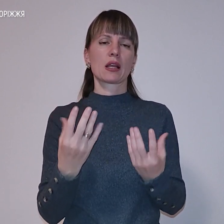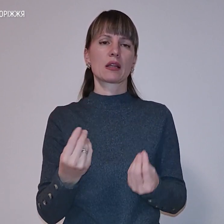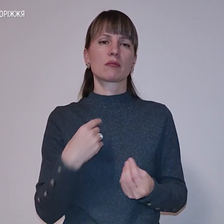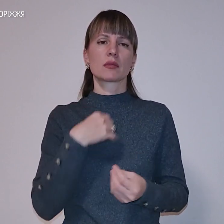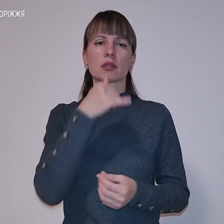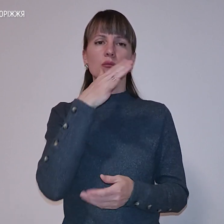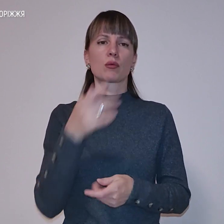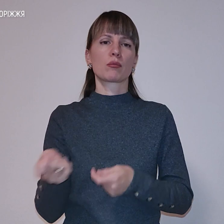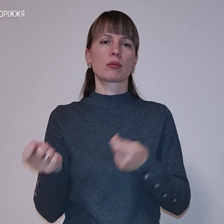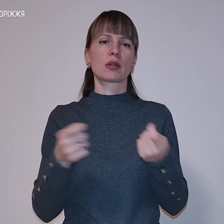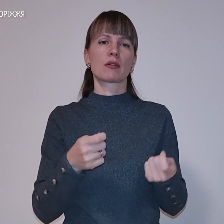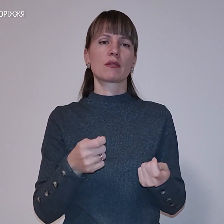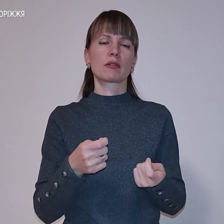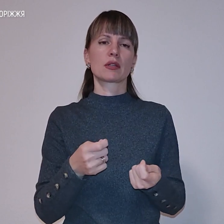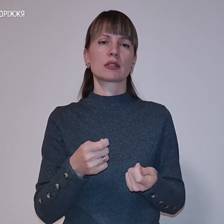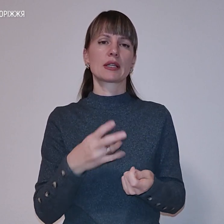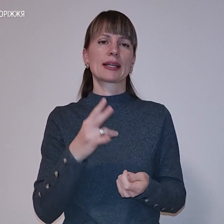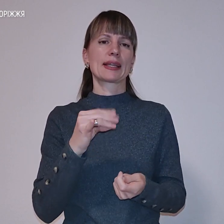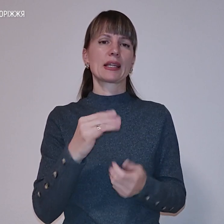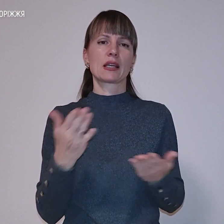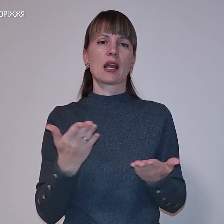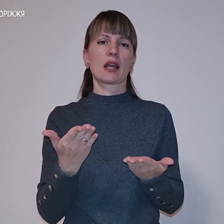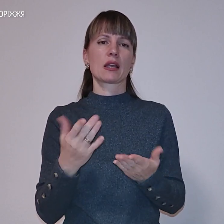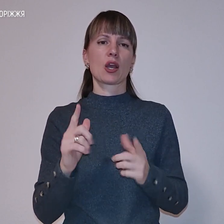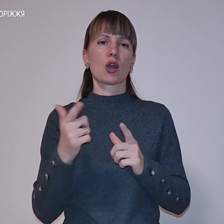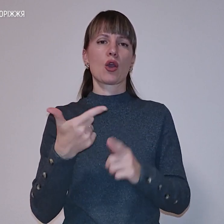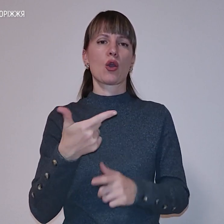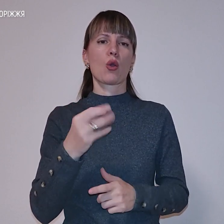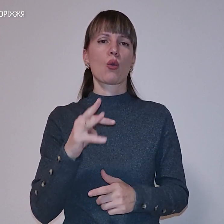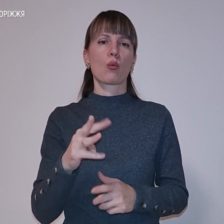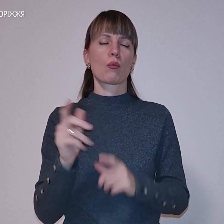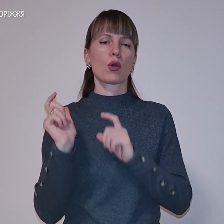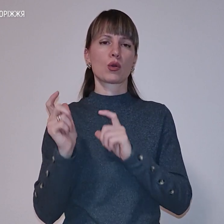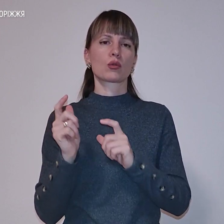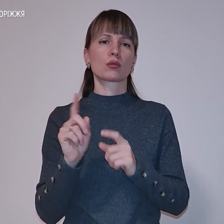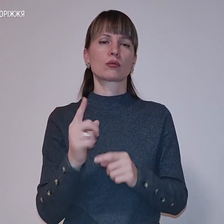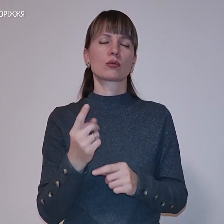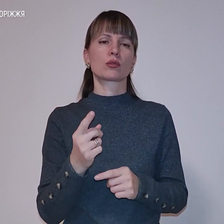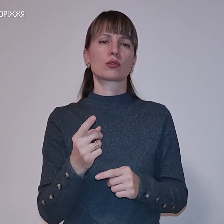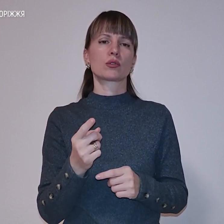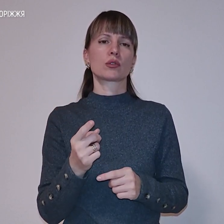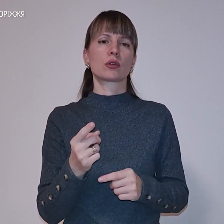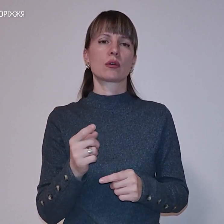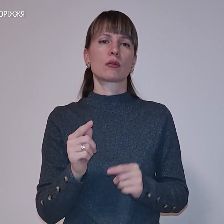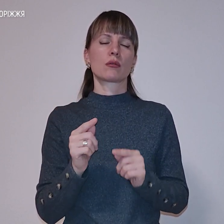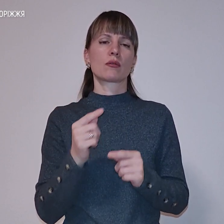доставити ніякий гуманітарний груз, тому що обстрілюють і